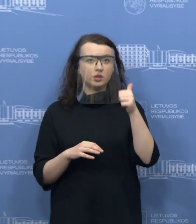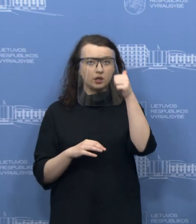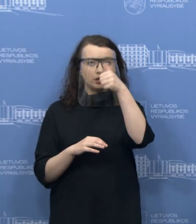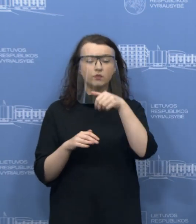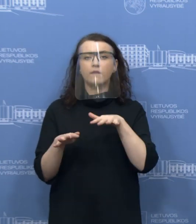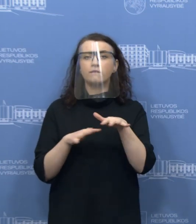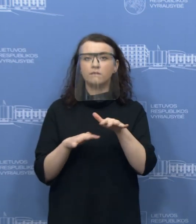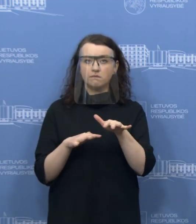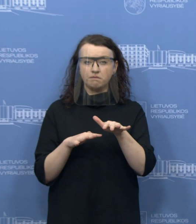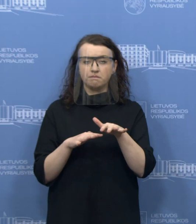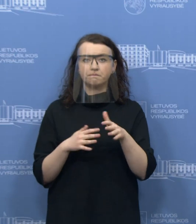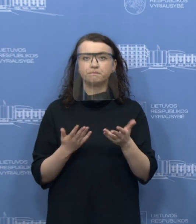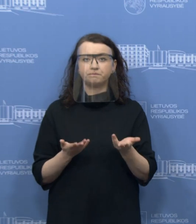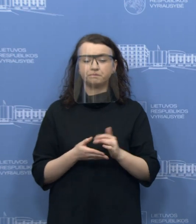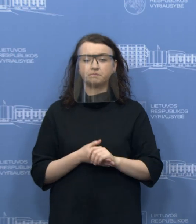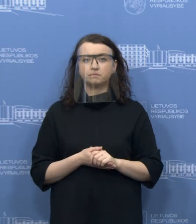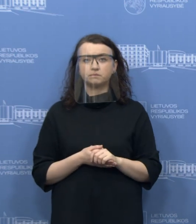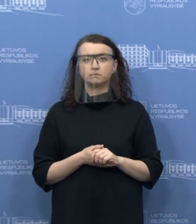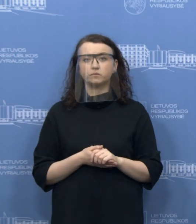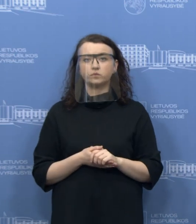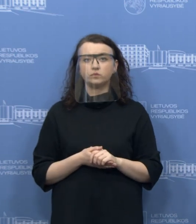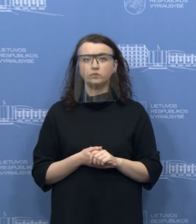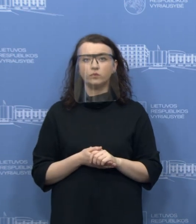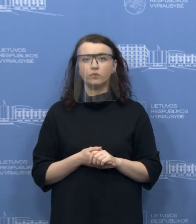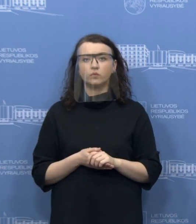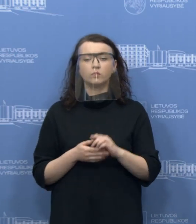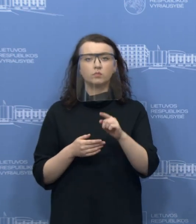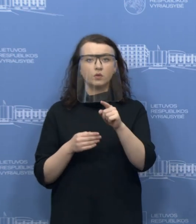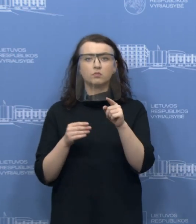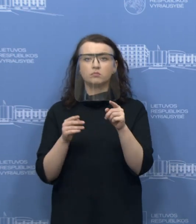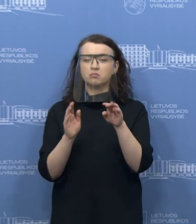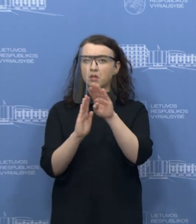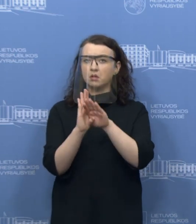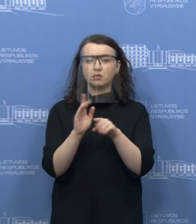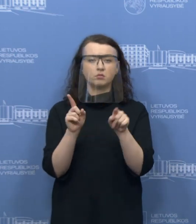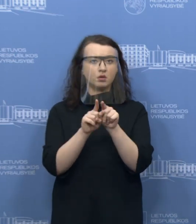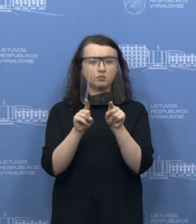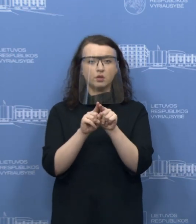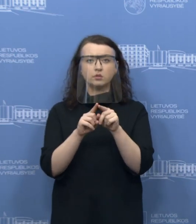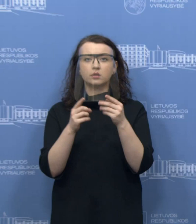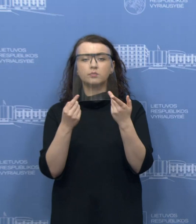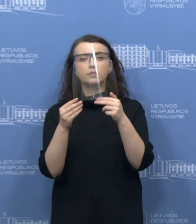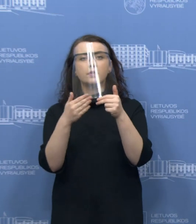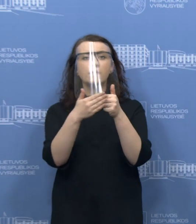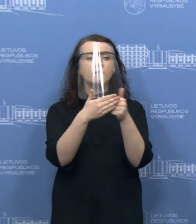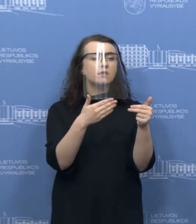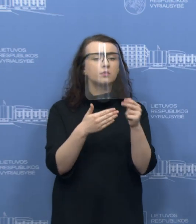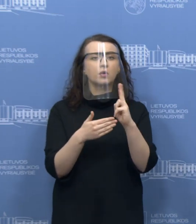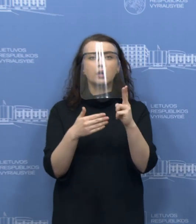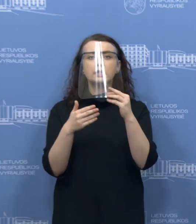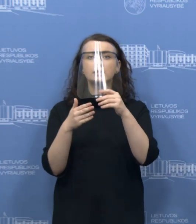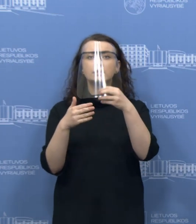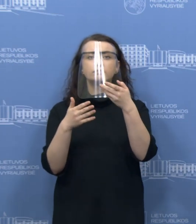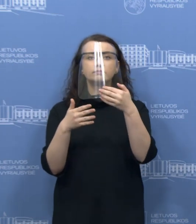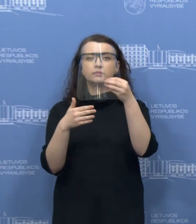vykdo būtent tokia veikla, kokia yra įtraukta į šį sąrašą, jiems galioja tokios pačios taisyklės, kaip ir įmonėms esančioms sąraše.